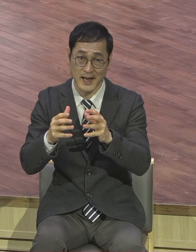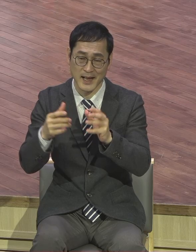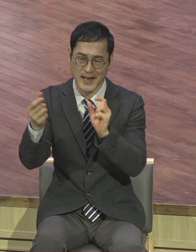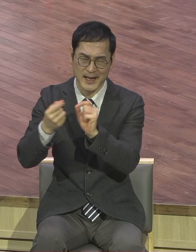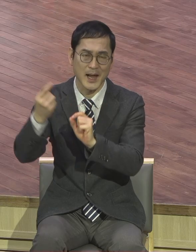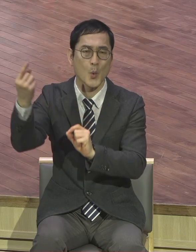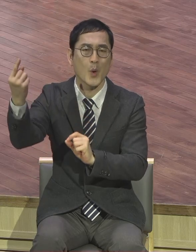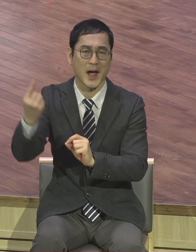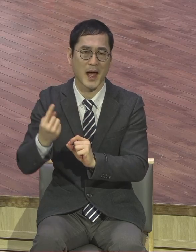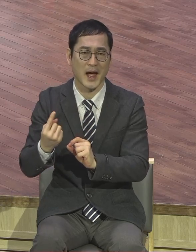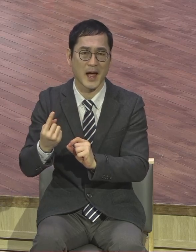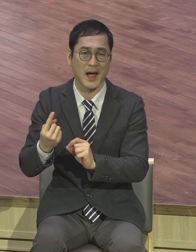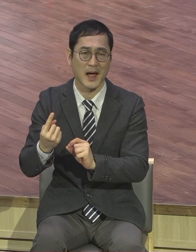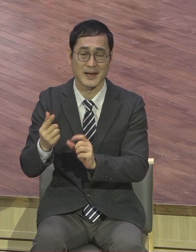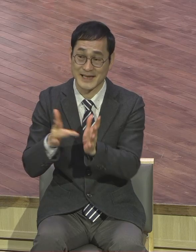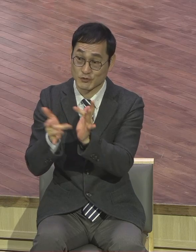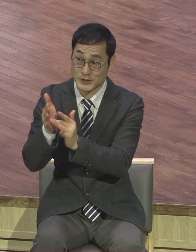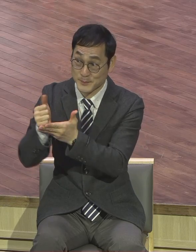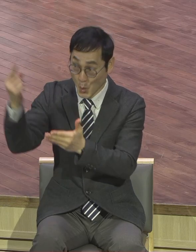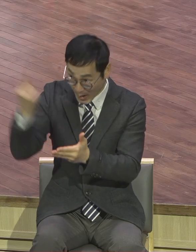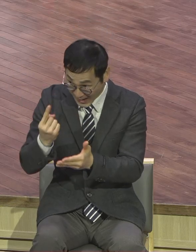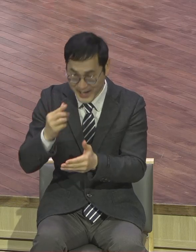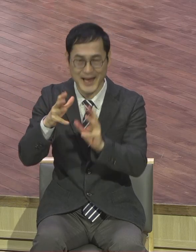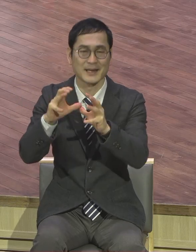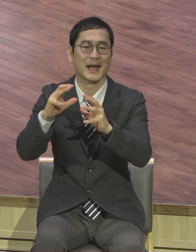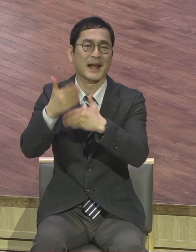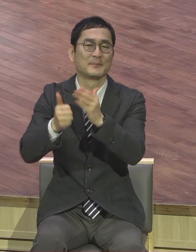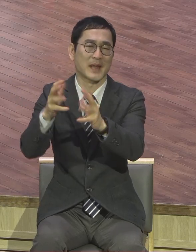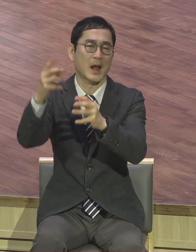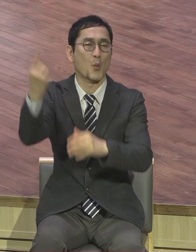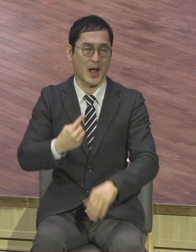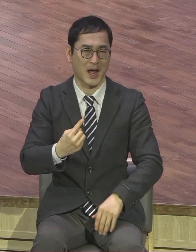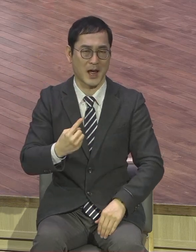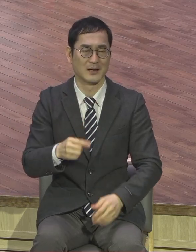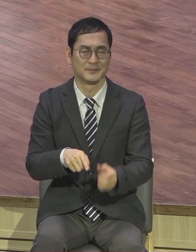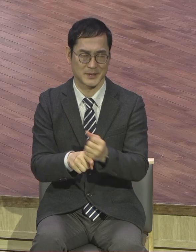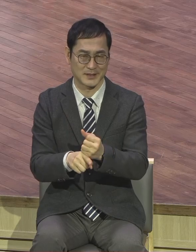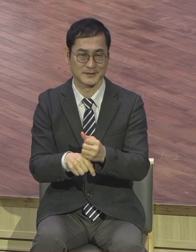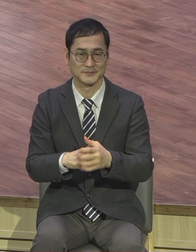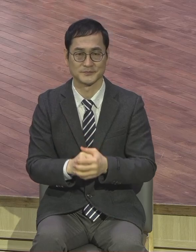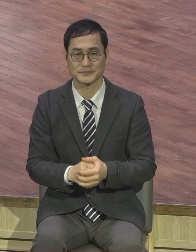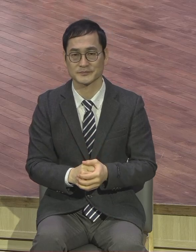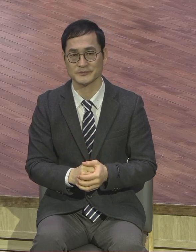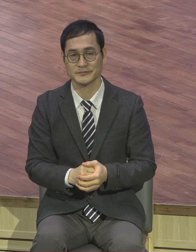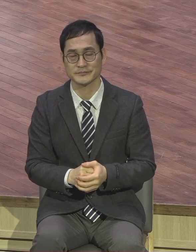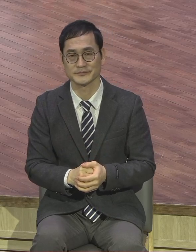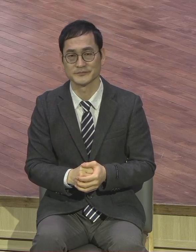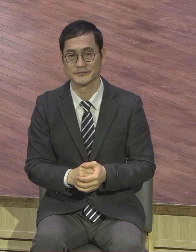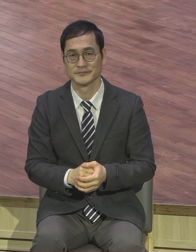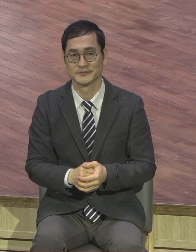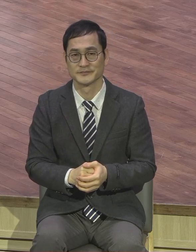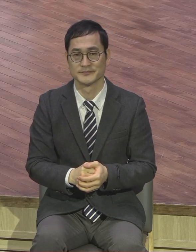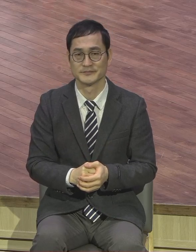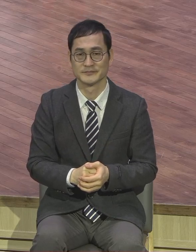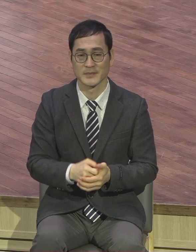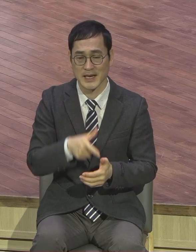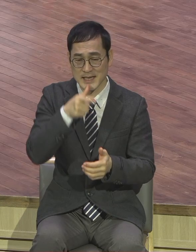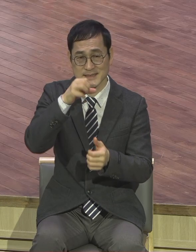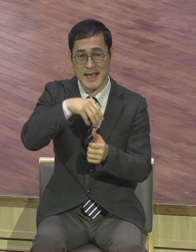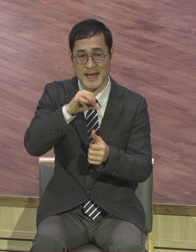예수님을 하나님 나라라고 그랬습니다. 예수님이 탄생하시는데 하나님 나라가 가까이 왔다. 그렇게 세력안에 외칩니다. 하나님